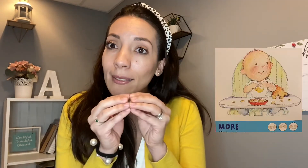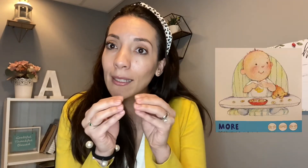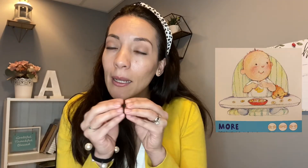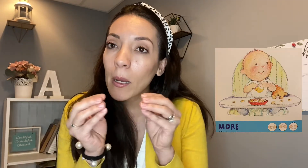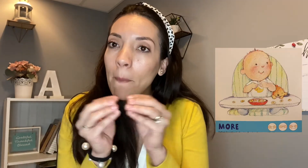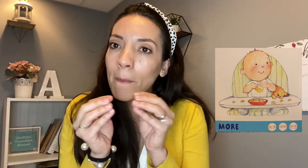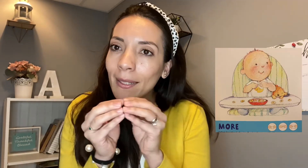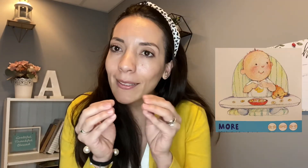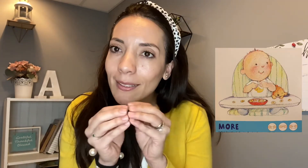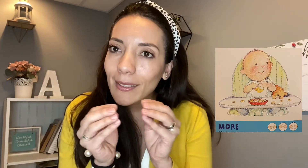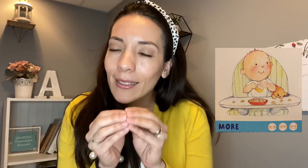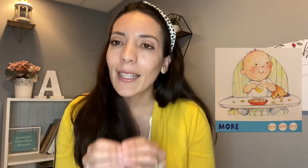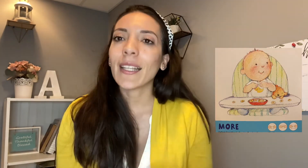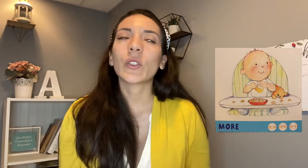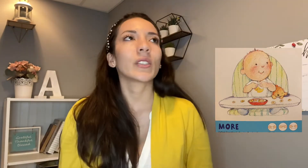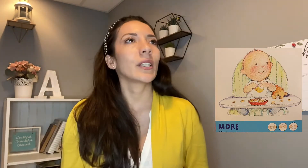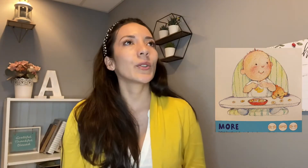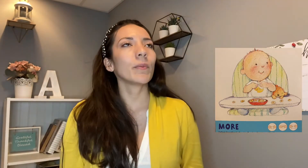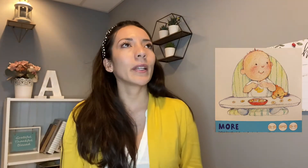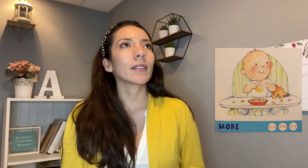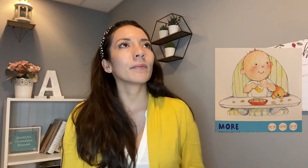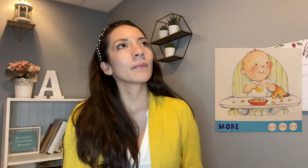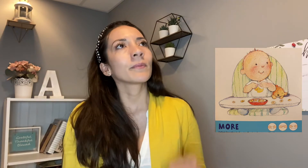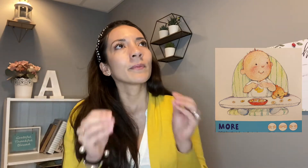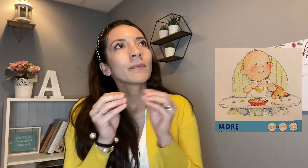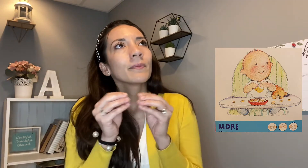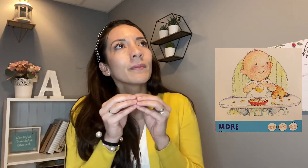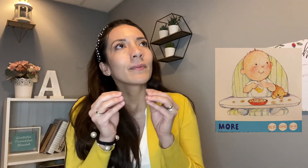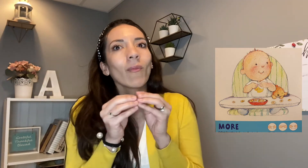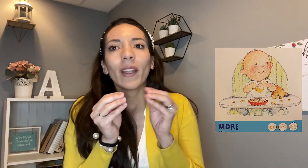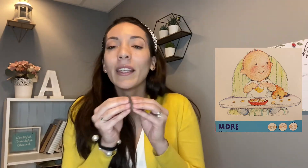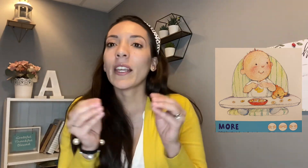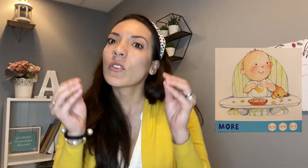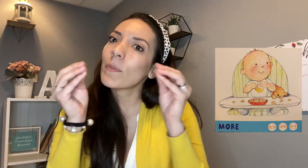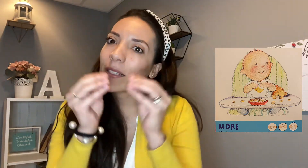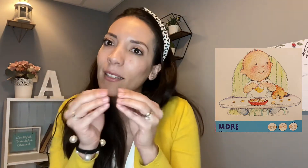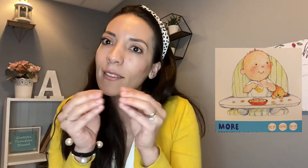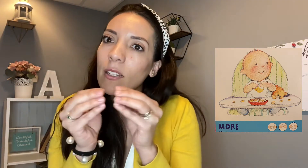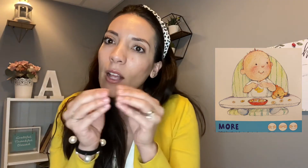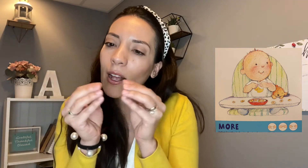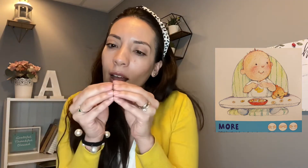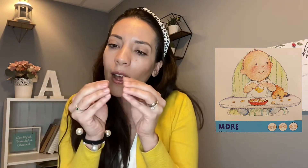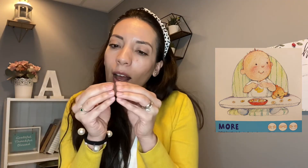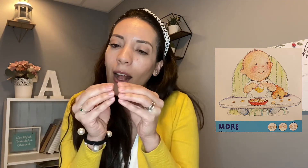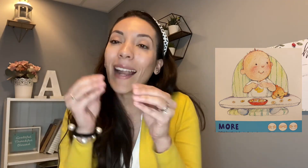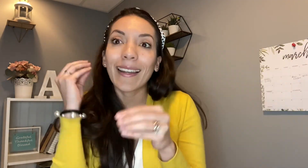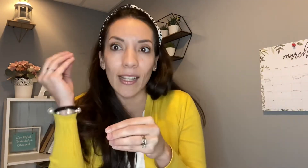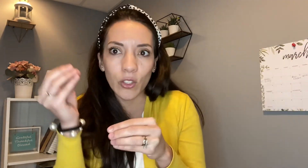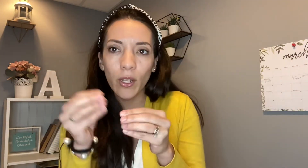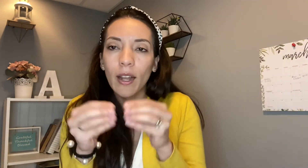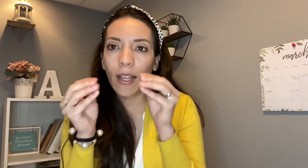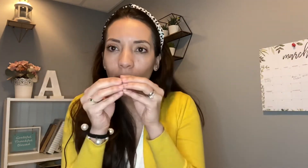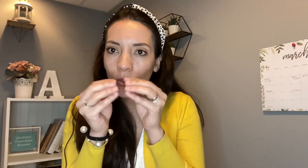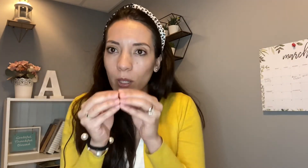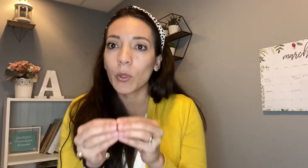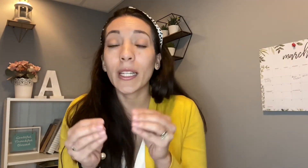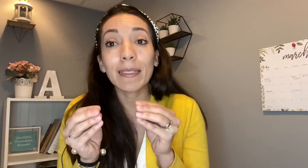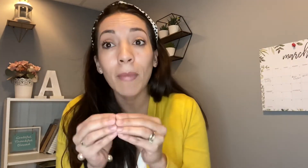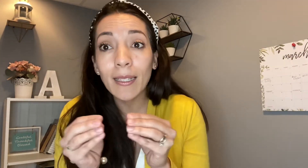más entonces ellos empiezan y ellos empiezan a relacionar el concepto quieres más